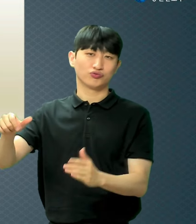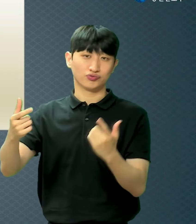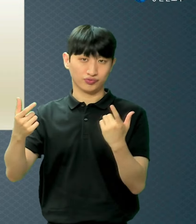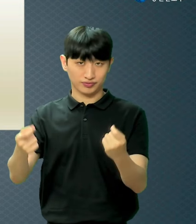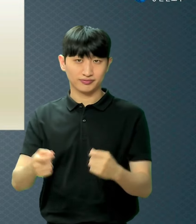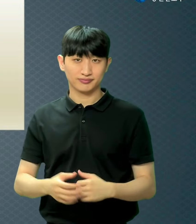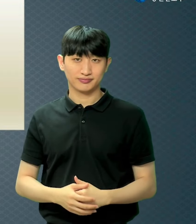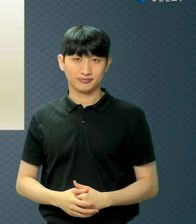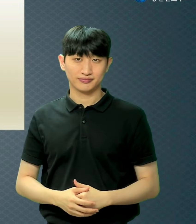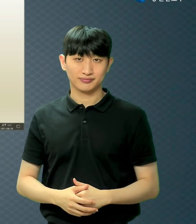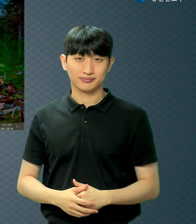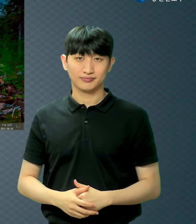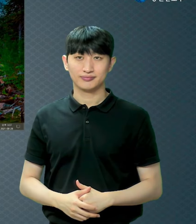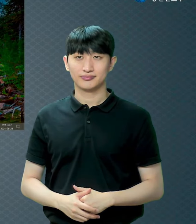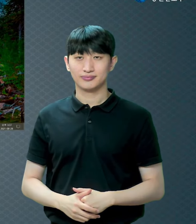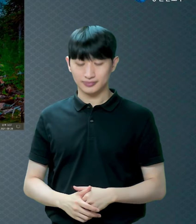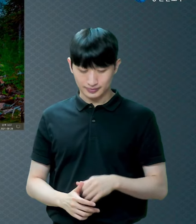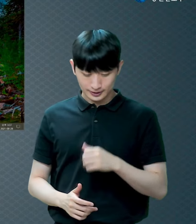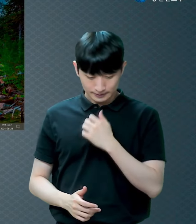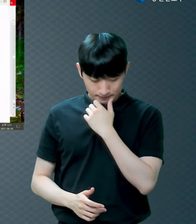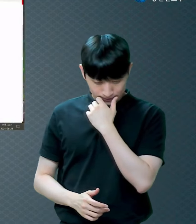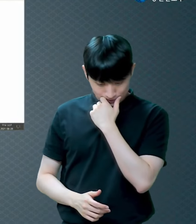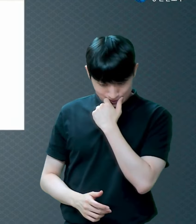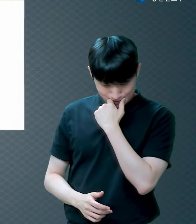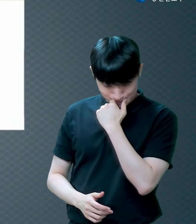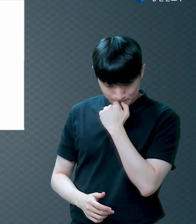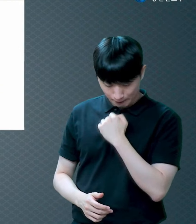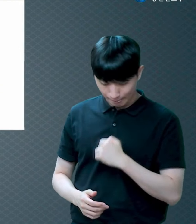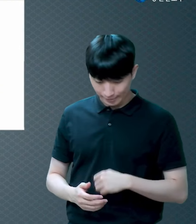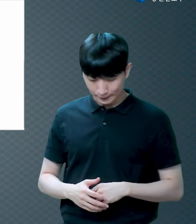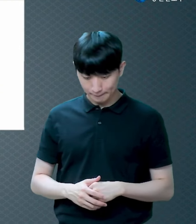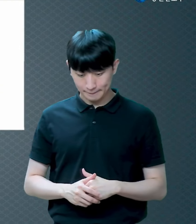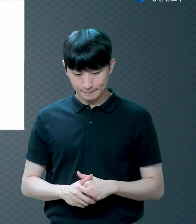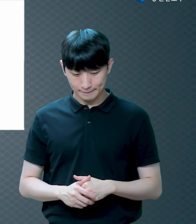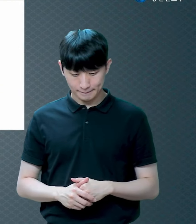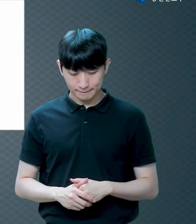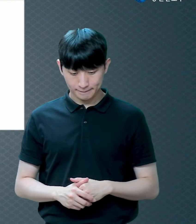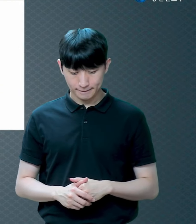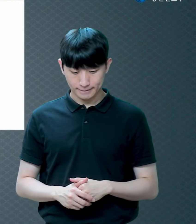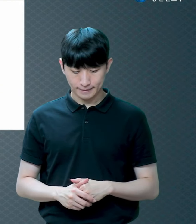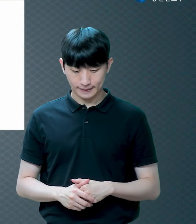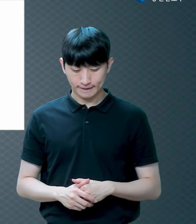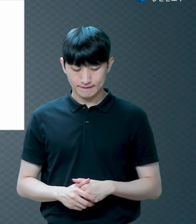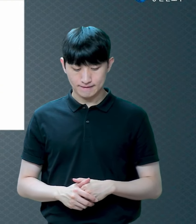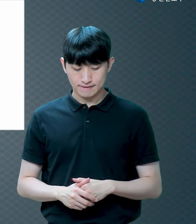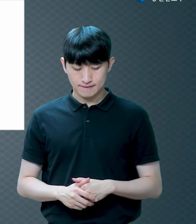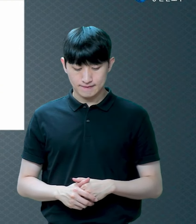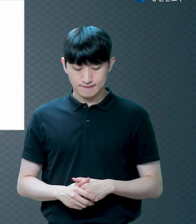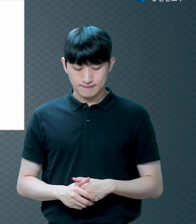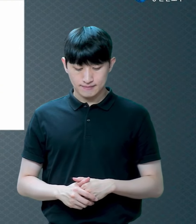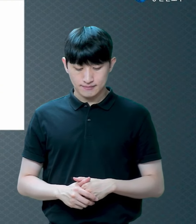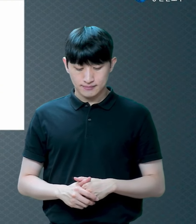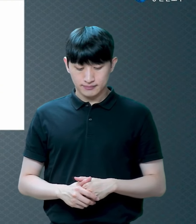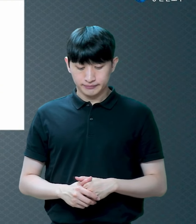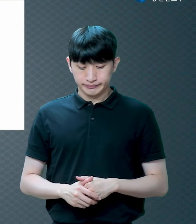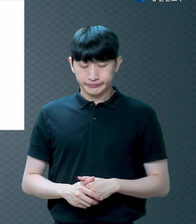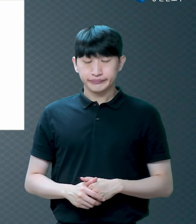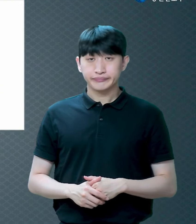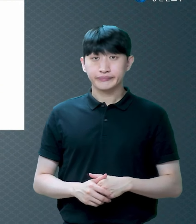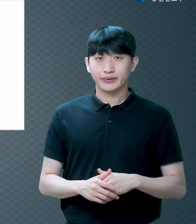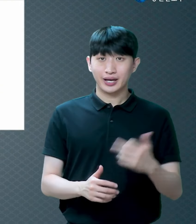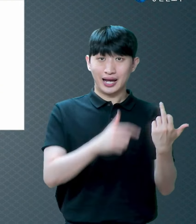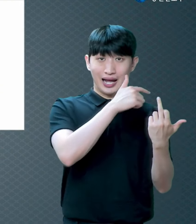자 보세요 둘이 제사를